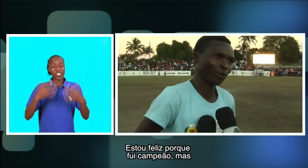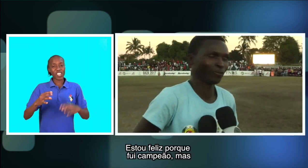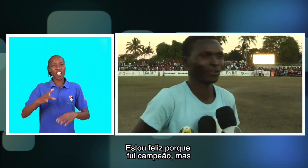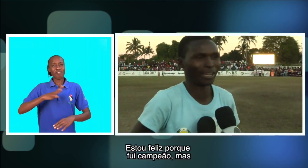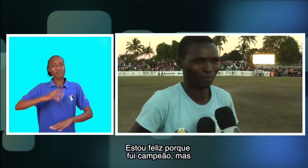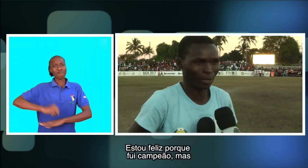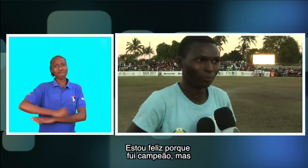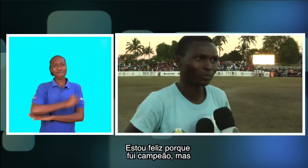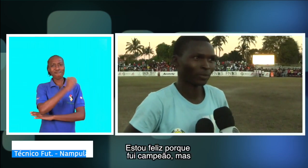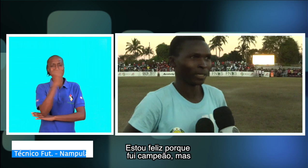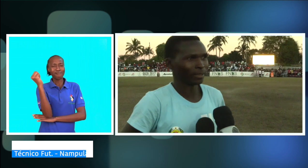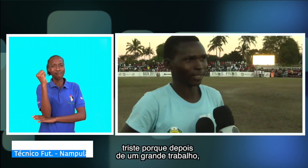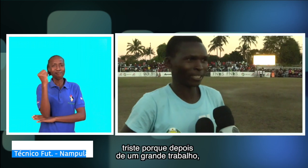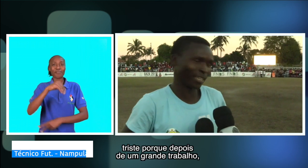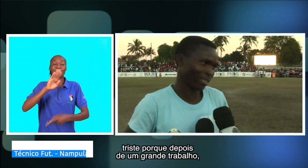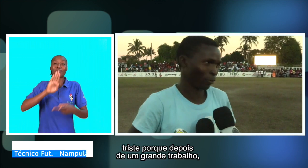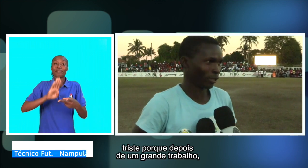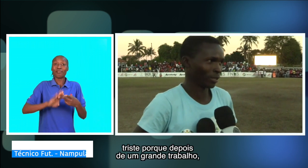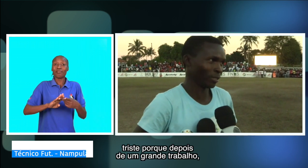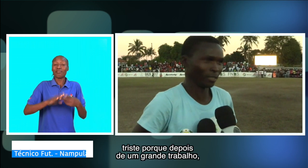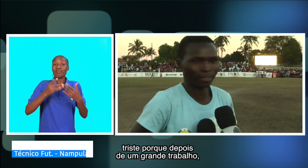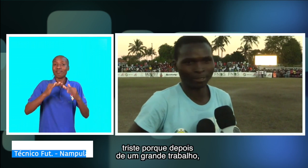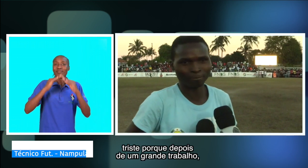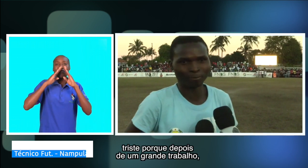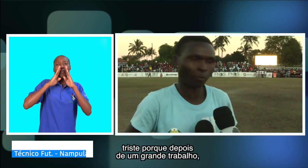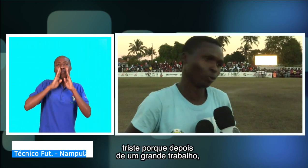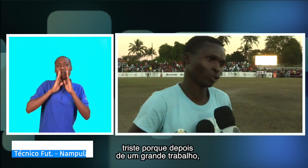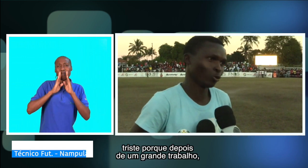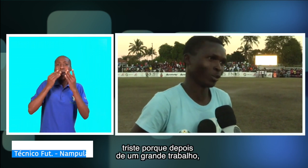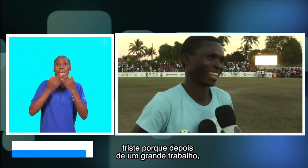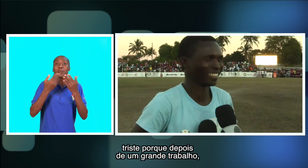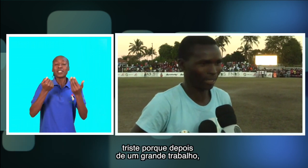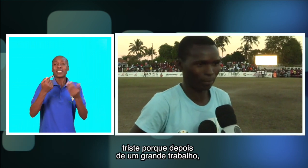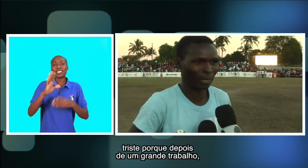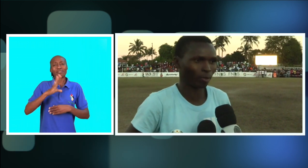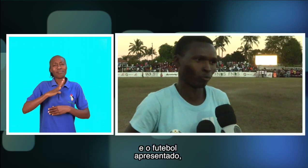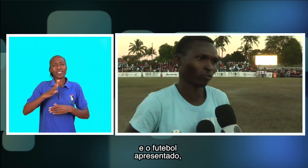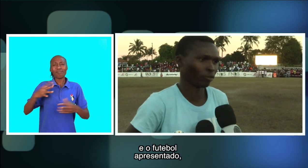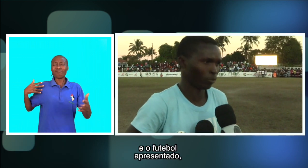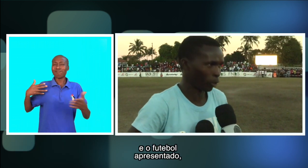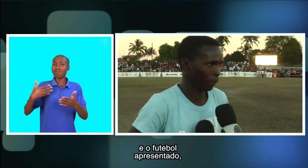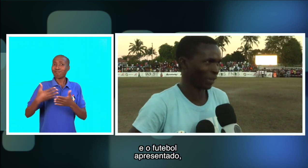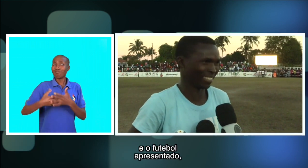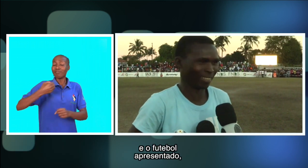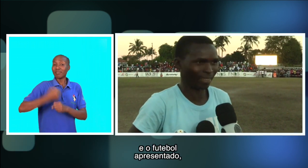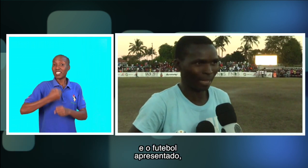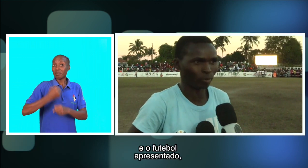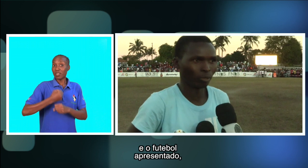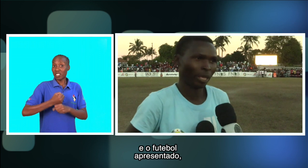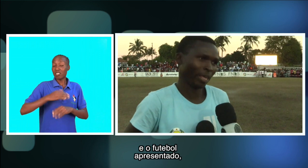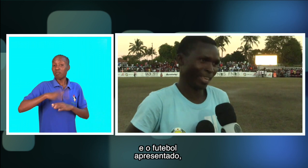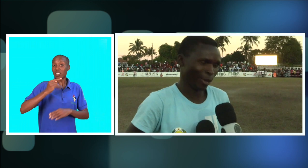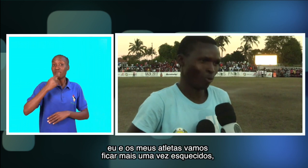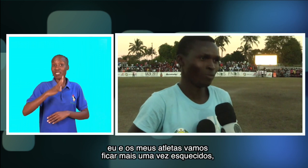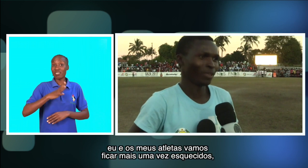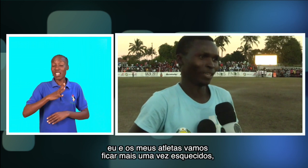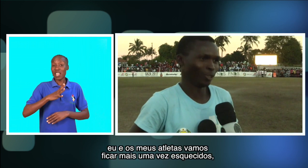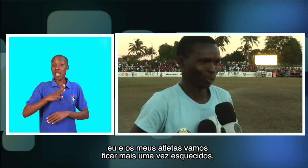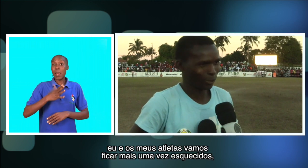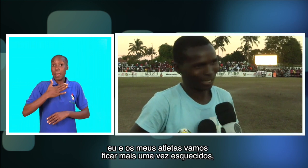por ser campeão. Tristeza porque, depois de um grande trabalho nos Jogos Escolares apresentado, eu e os meus